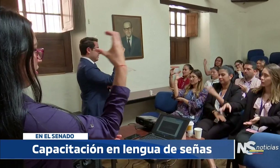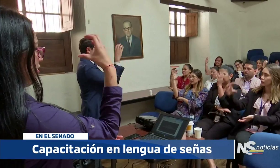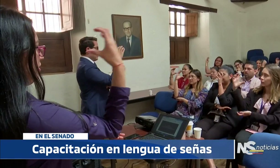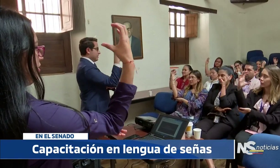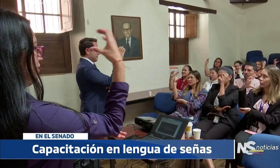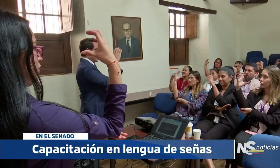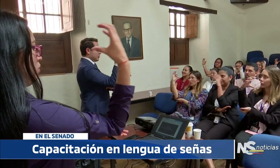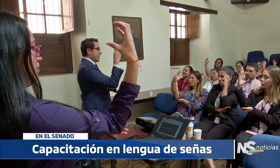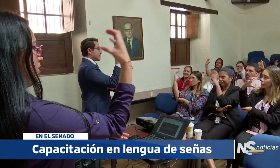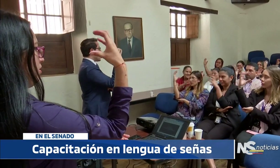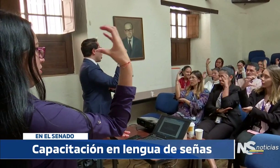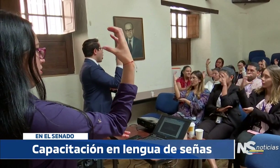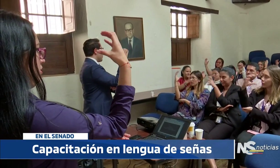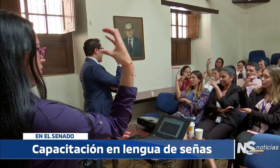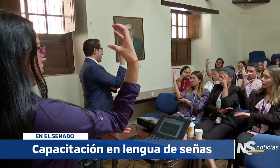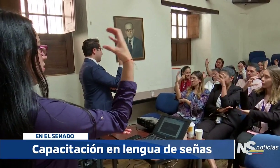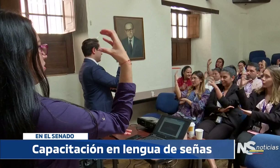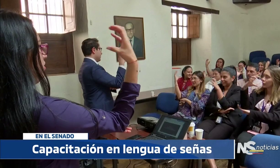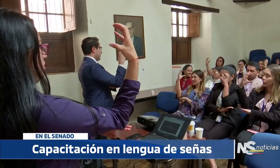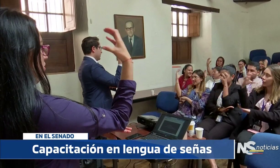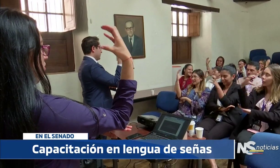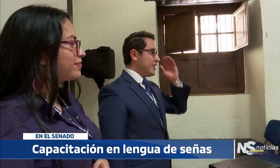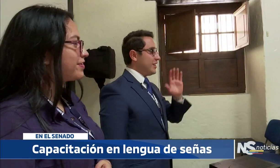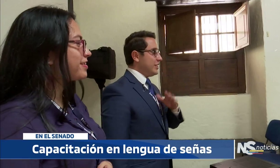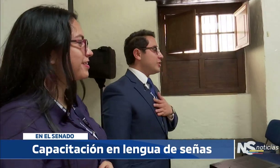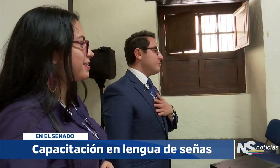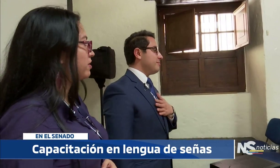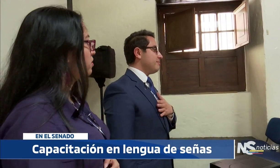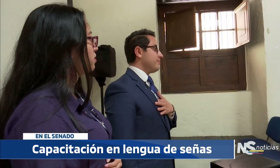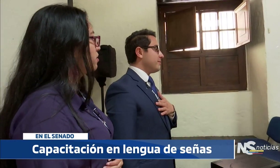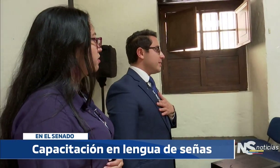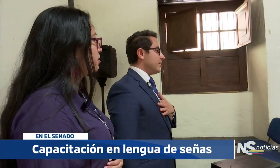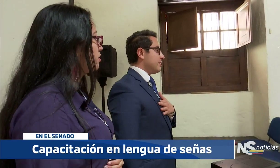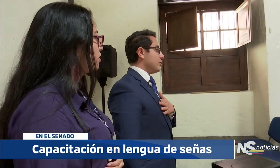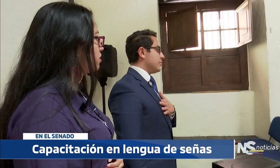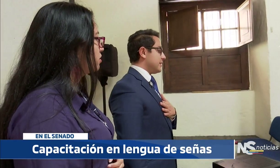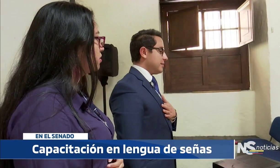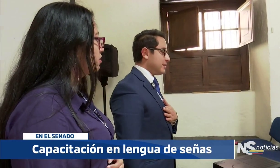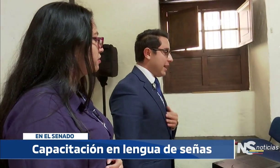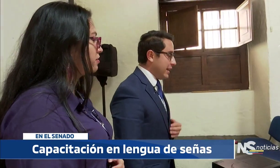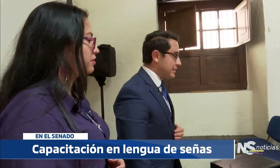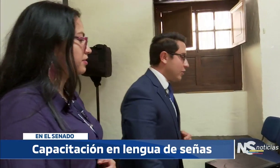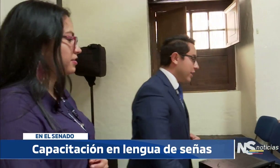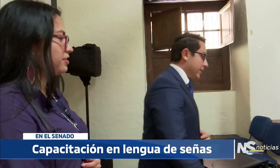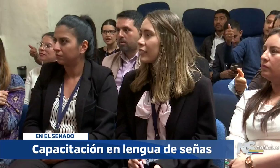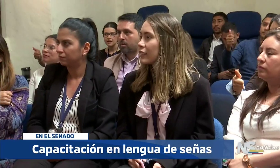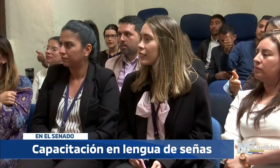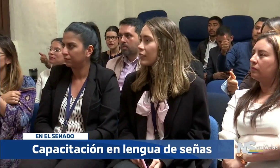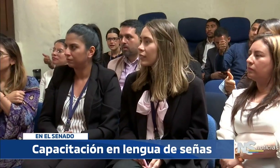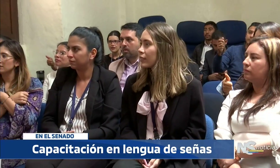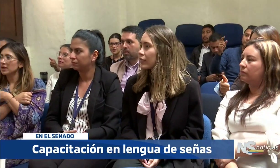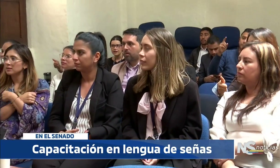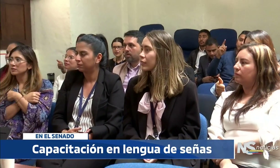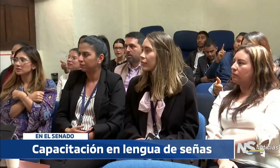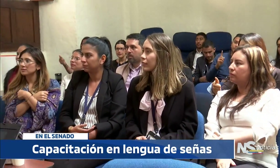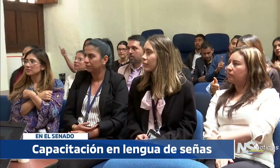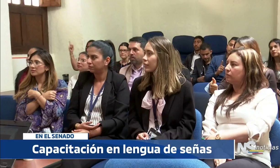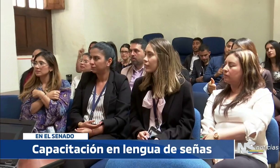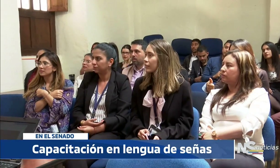Instituto Nacional de Sordos, INSOR, en Colombia hay 450 mil personas que tienen serios problemas de audición.